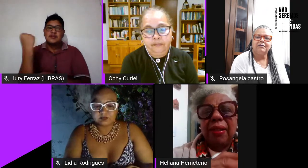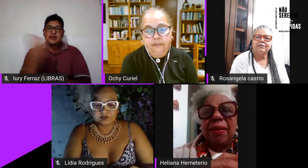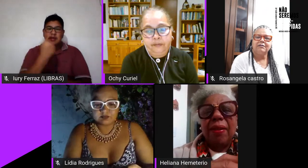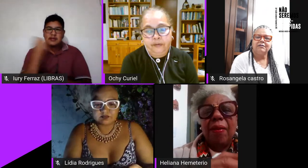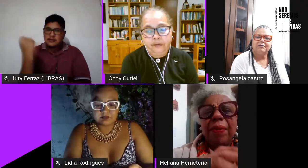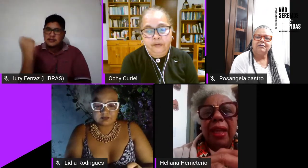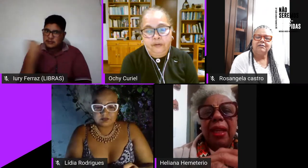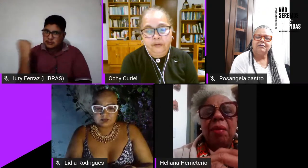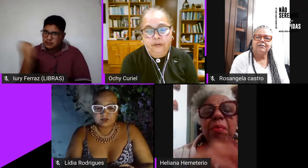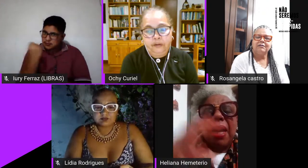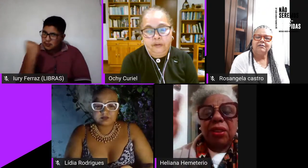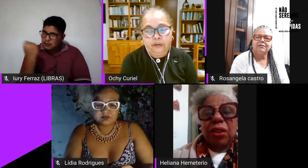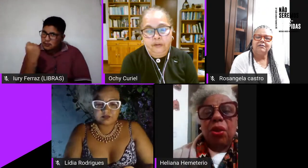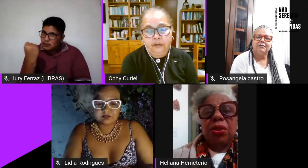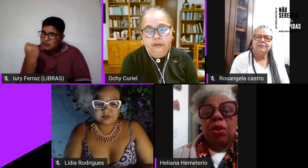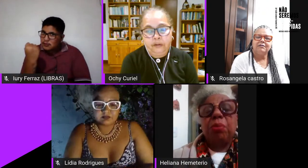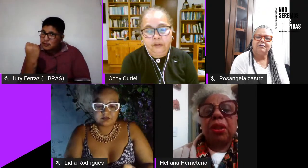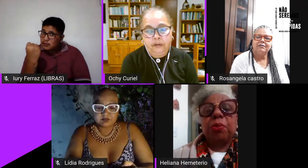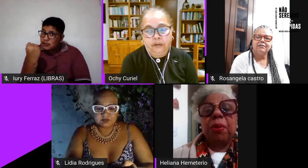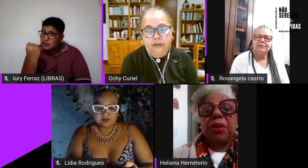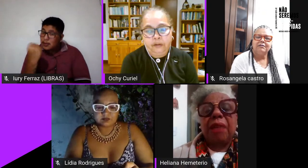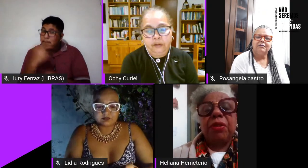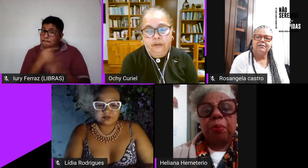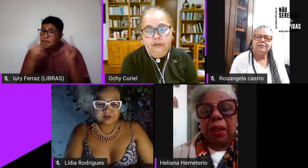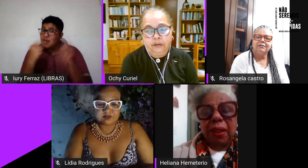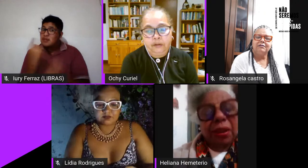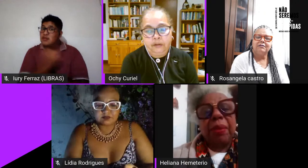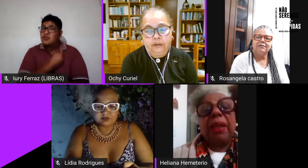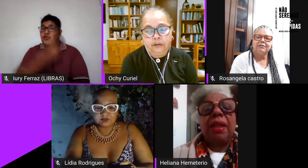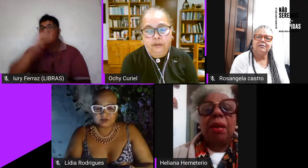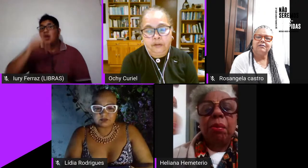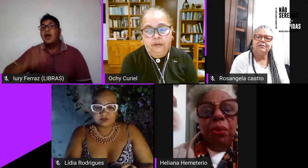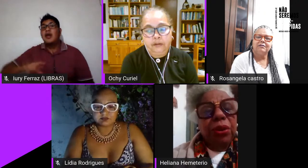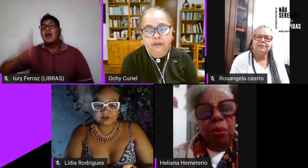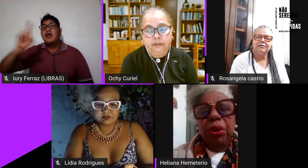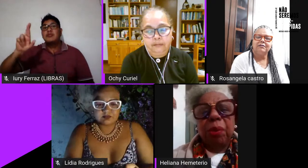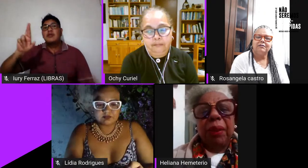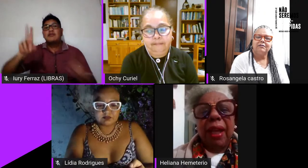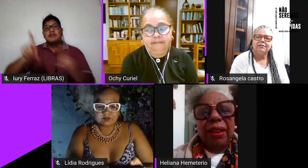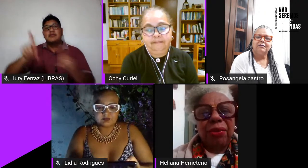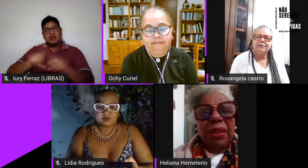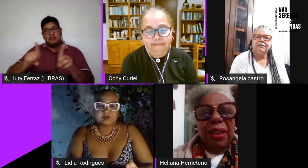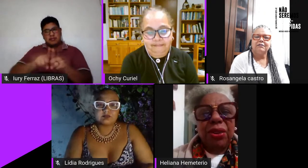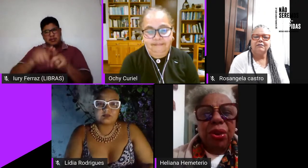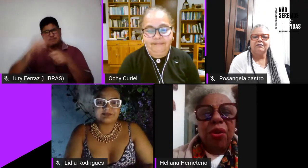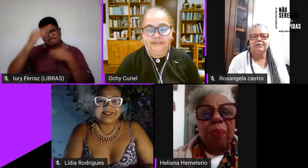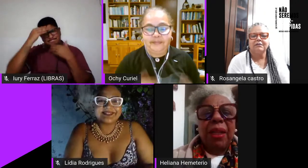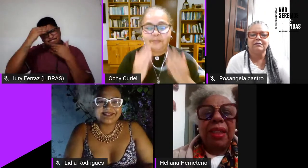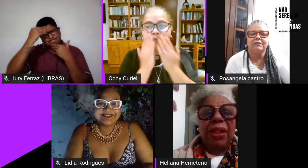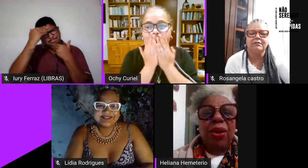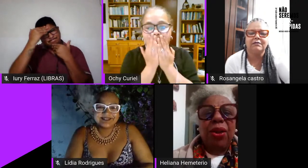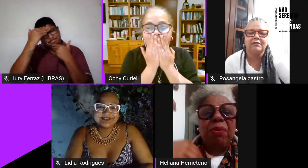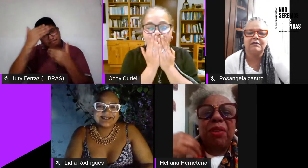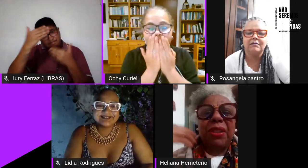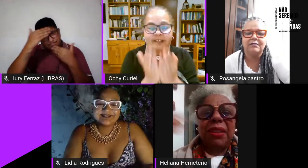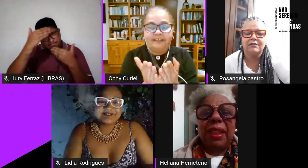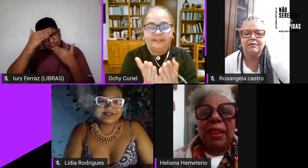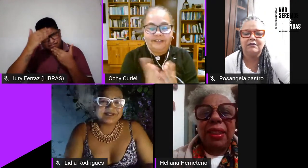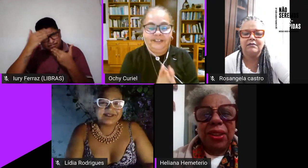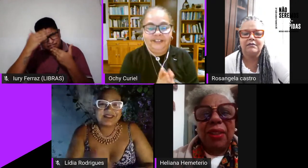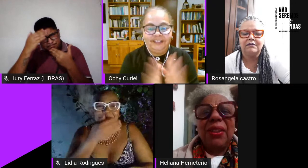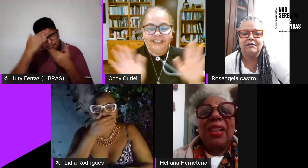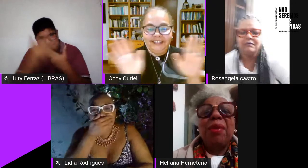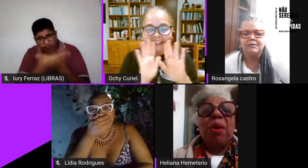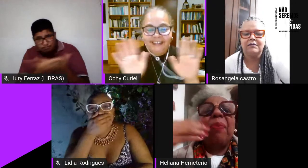séria né mas que nós somos responsáveis por ela também muito muito obrigado a você de novo prazer enorme ver